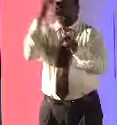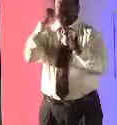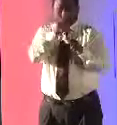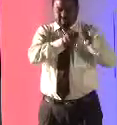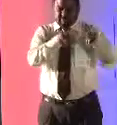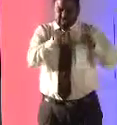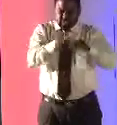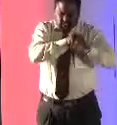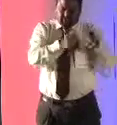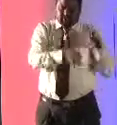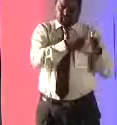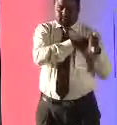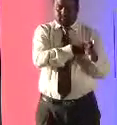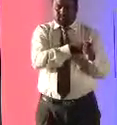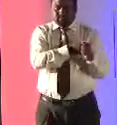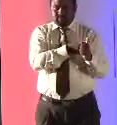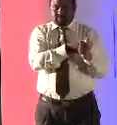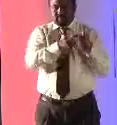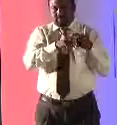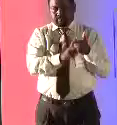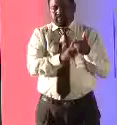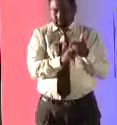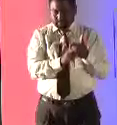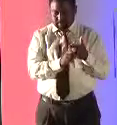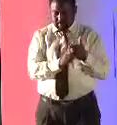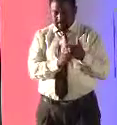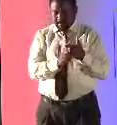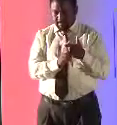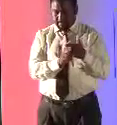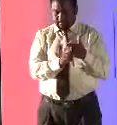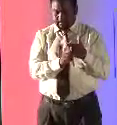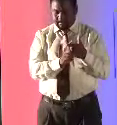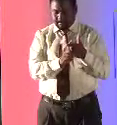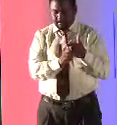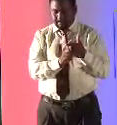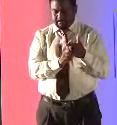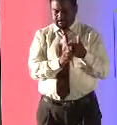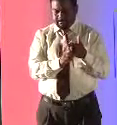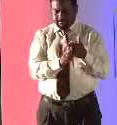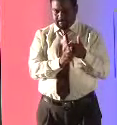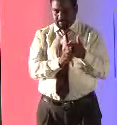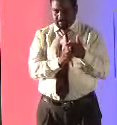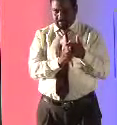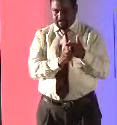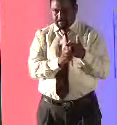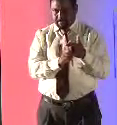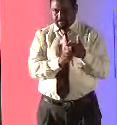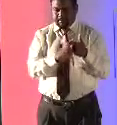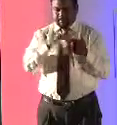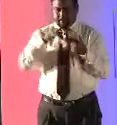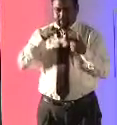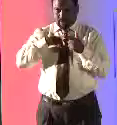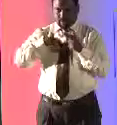الخطوة الثالثة هي التقنية يحتاج أن أستطيع أن تتحرك الفيديو خلال